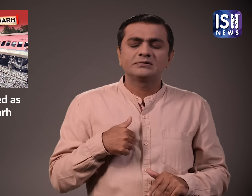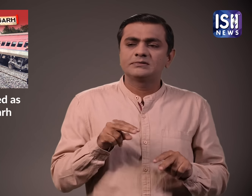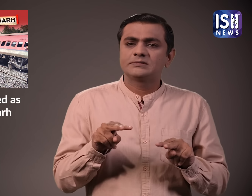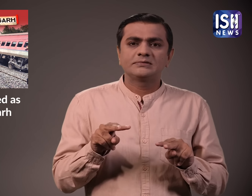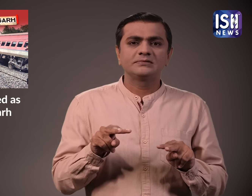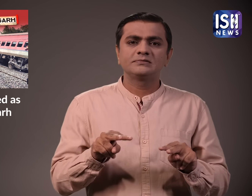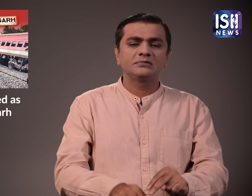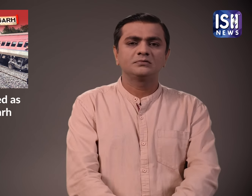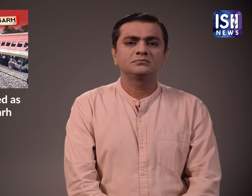विनाशकारी